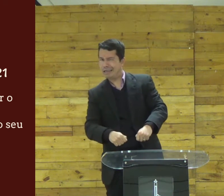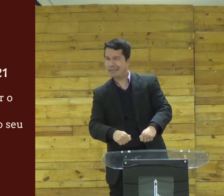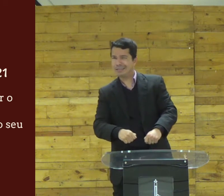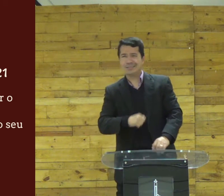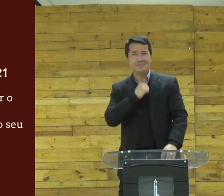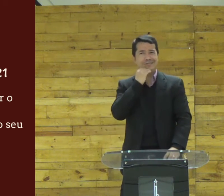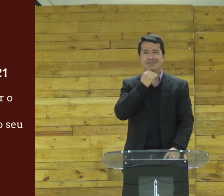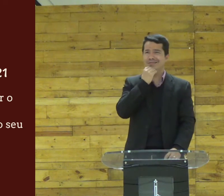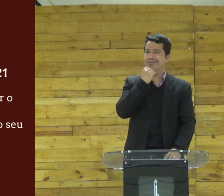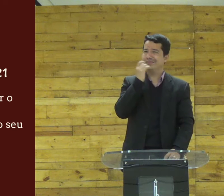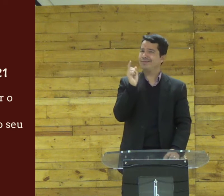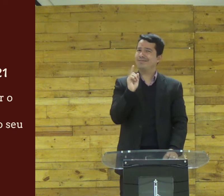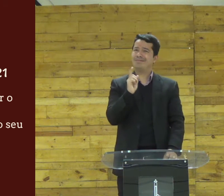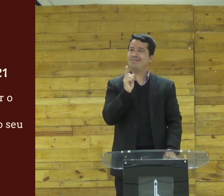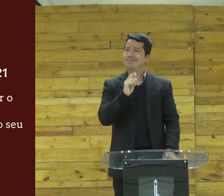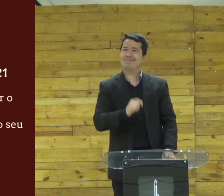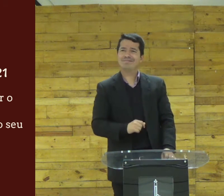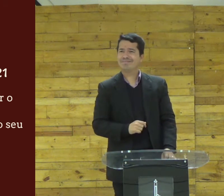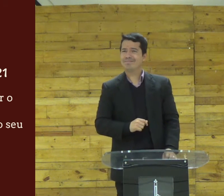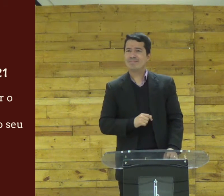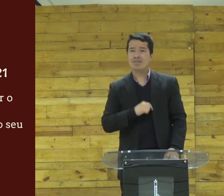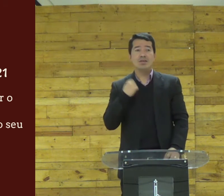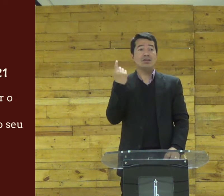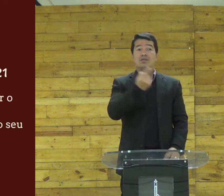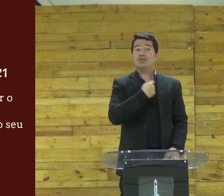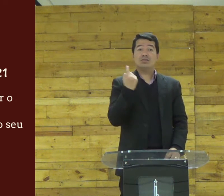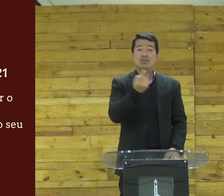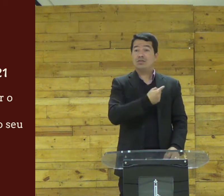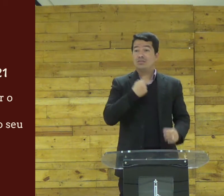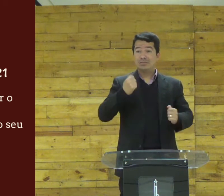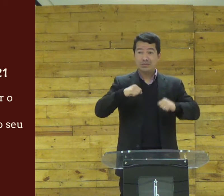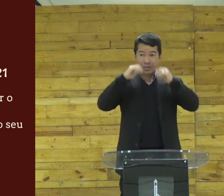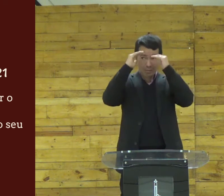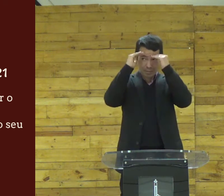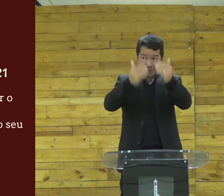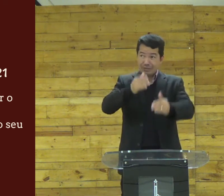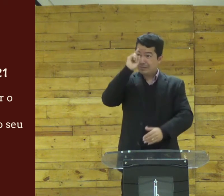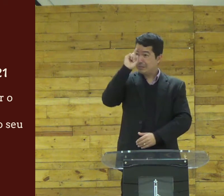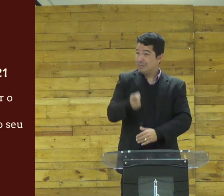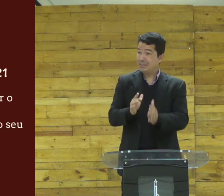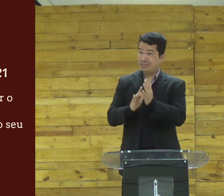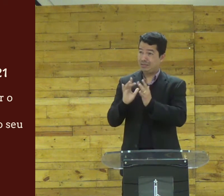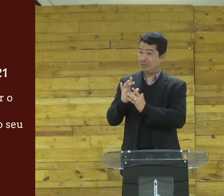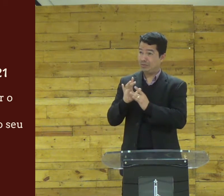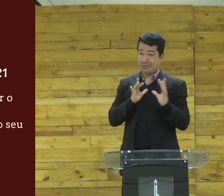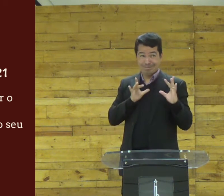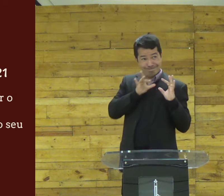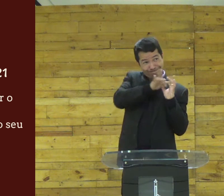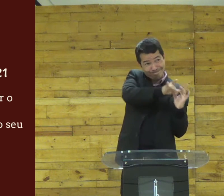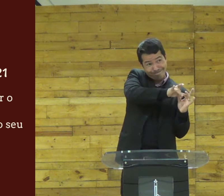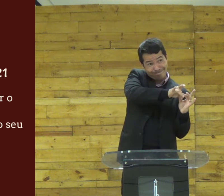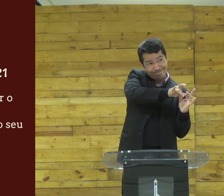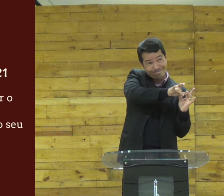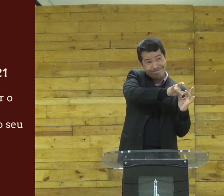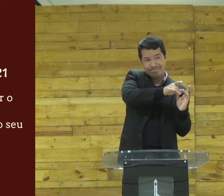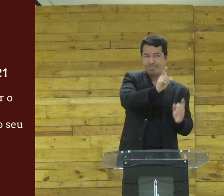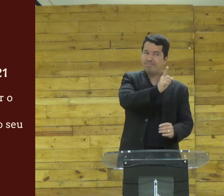terra mas também no céu e isso não é correto não adianta você precisa obedecer o mandamento de Jesus